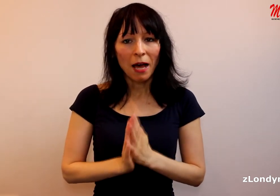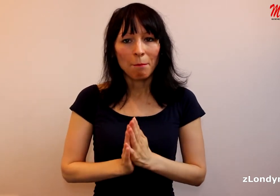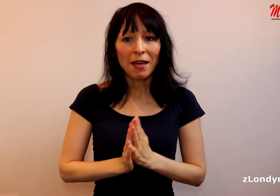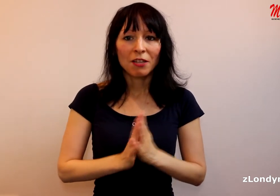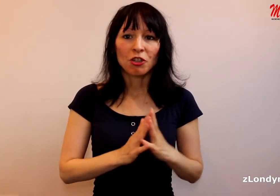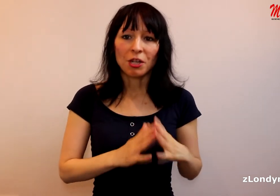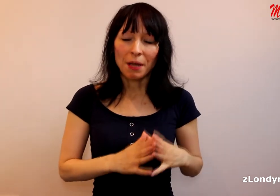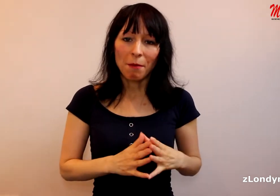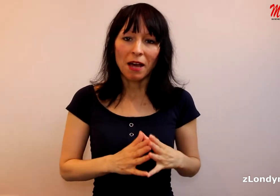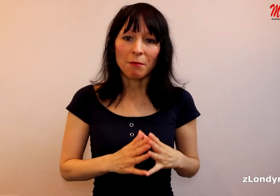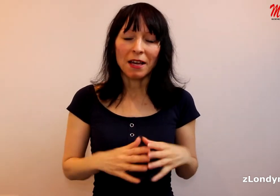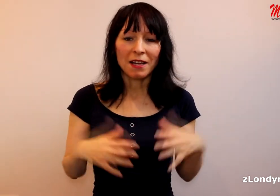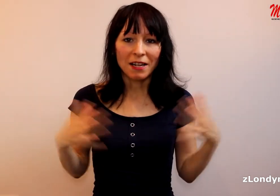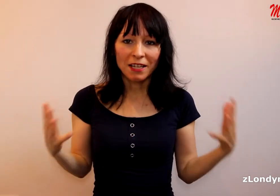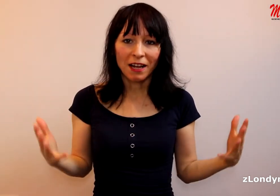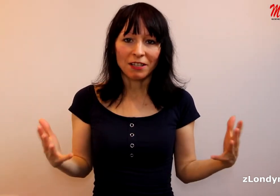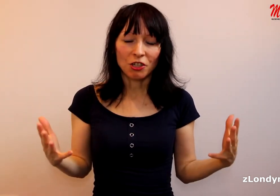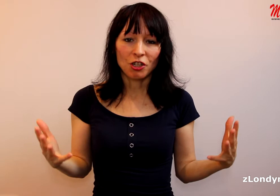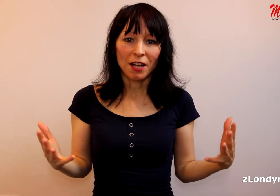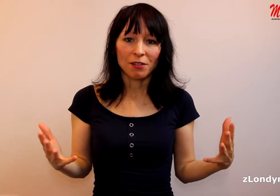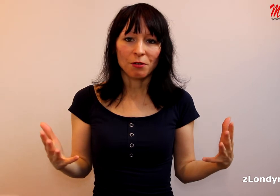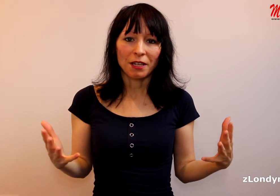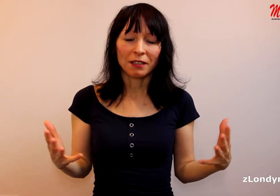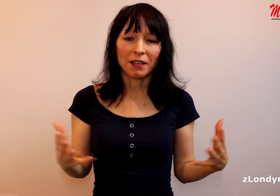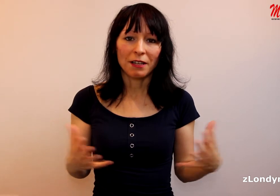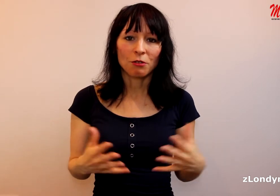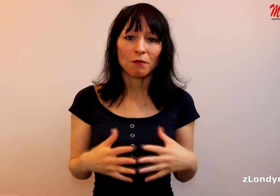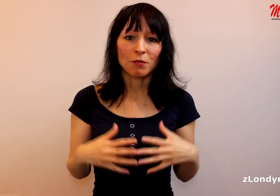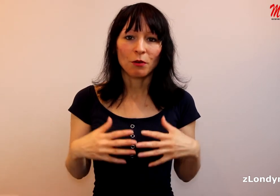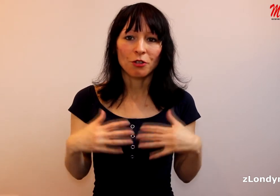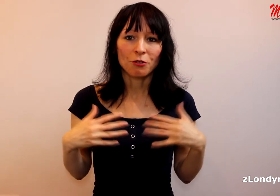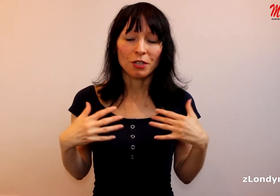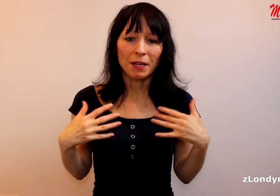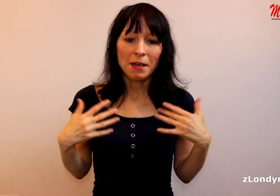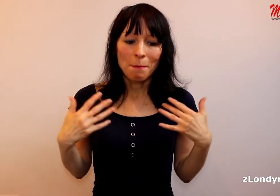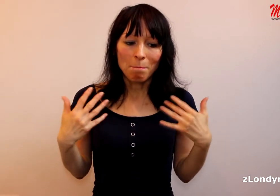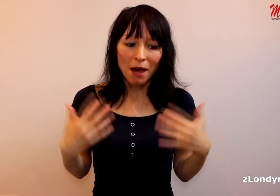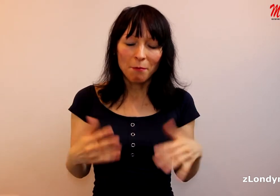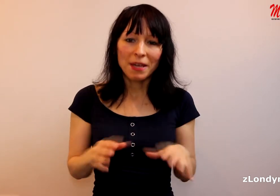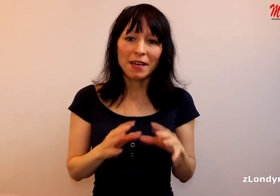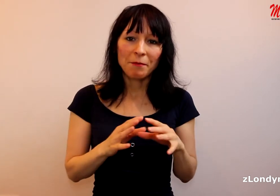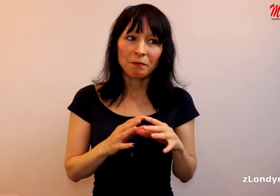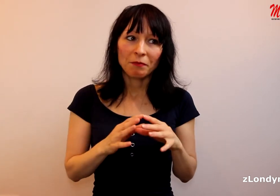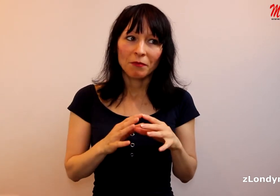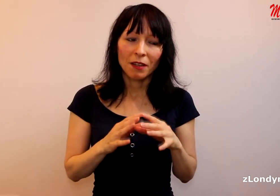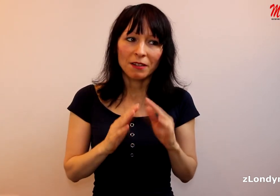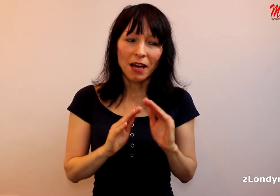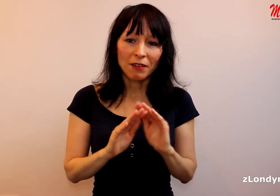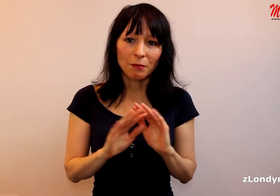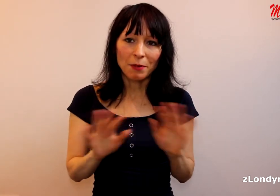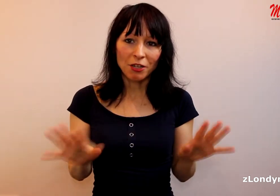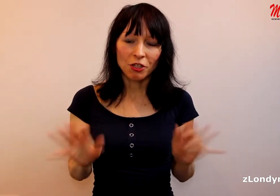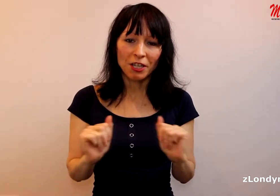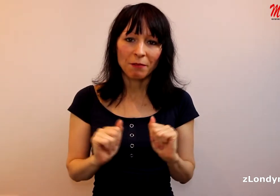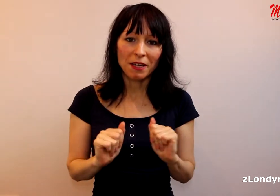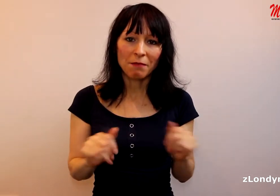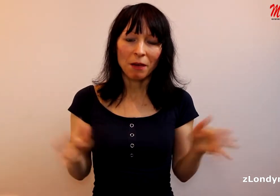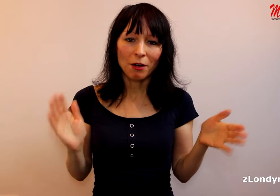máme či nemáme radikálnější názory, které jsou ve společnosti. Máme je dávat pryč z těch médií, máme